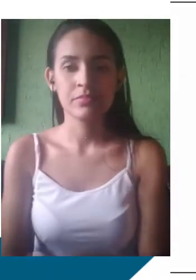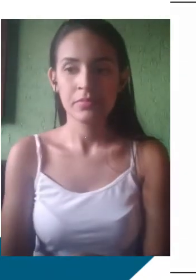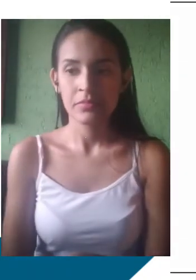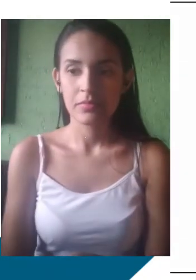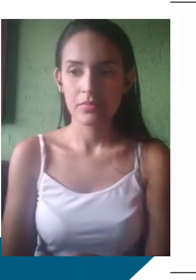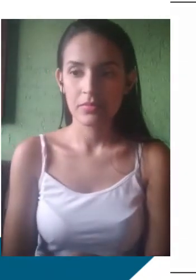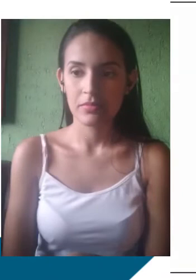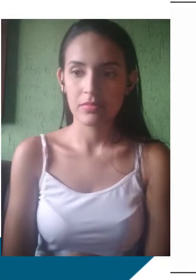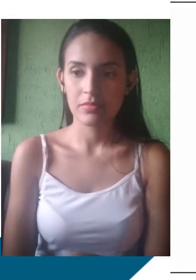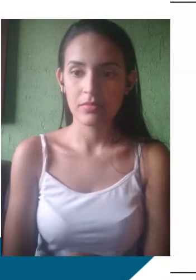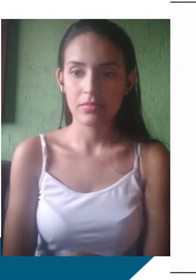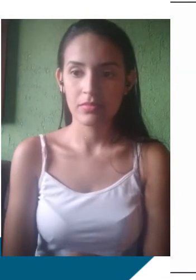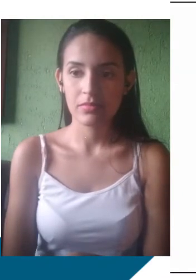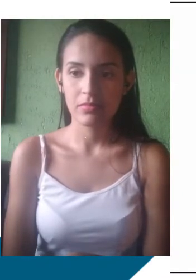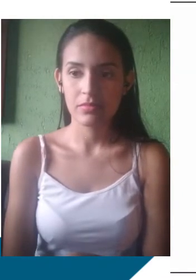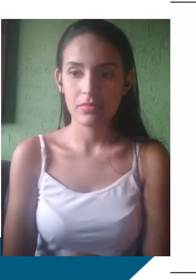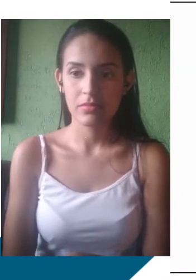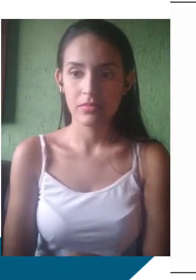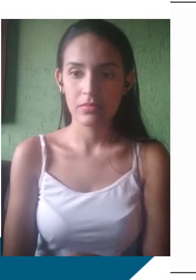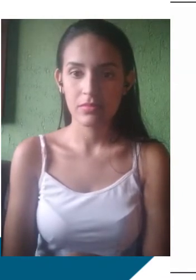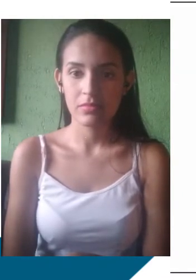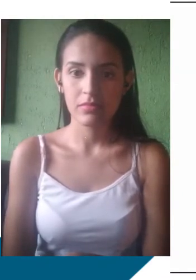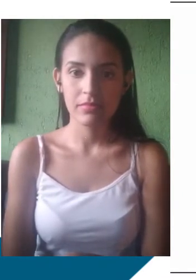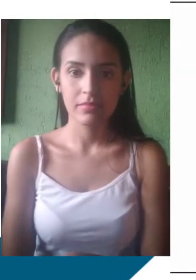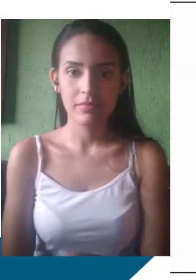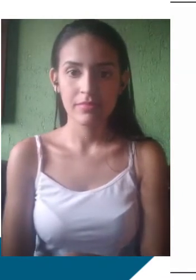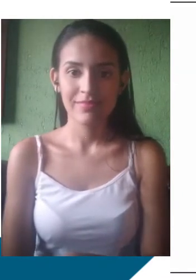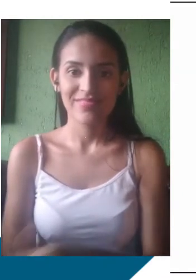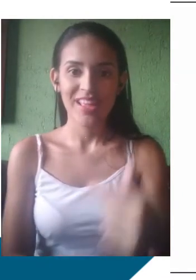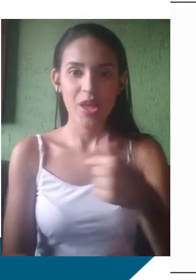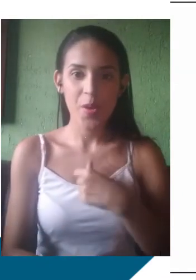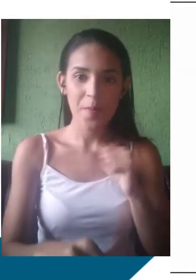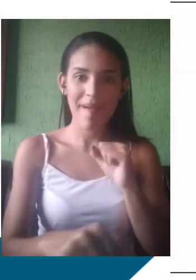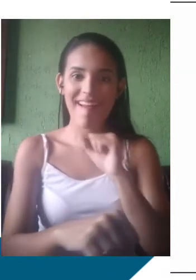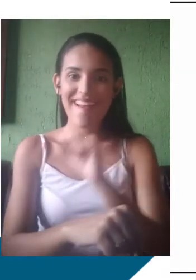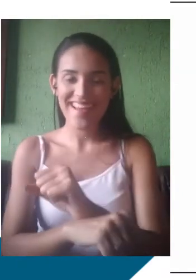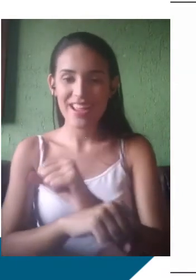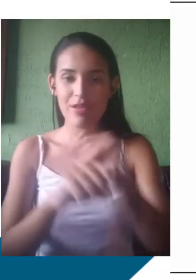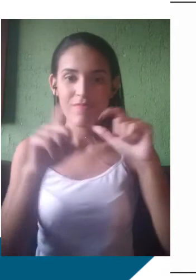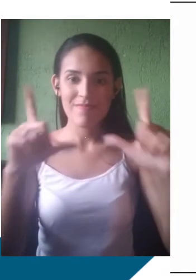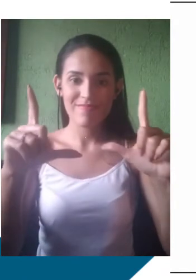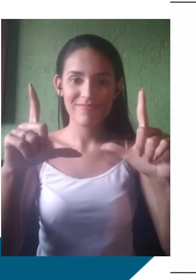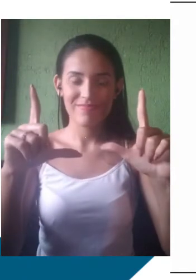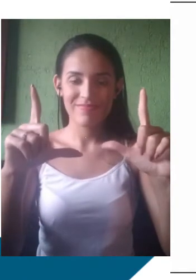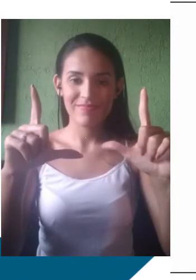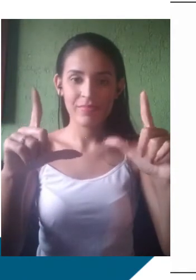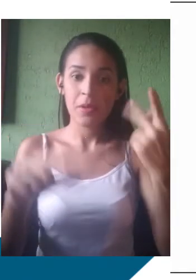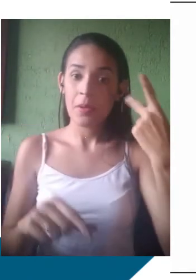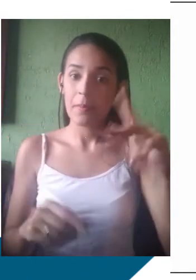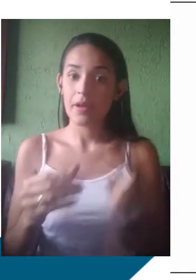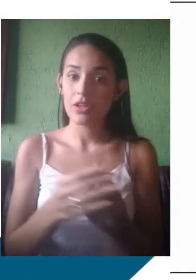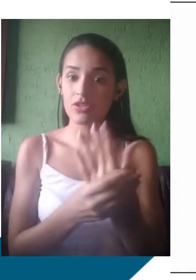Não, o vídeo não deu defeito. Eu parei a imagem pra explicar pra você a diferença entre norma culta e norma padrão. A norma